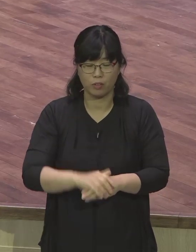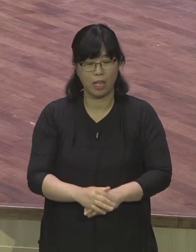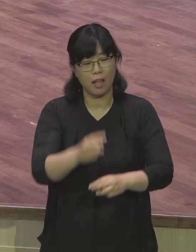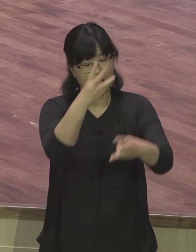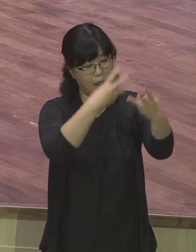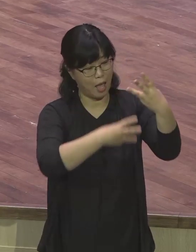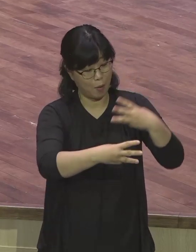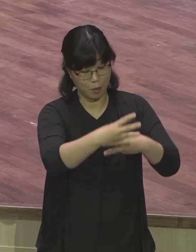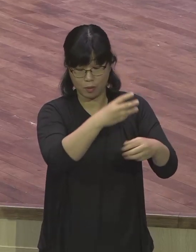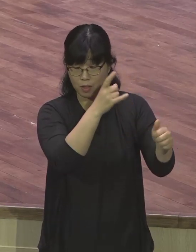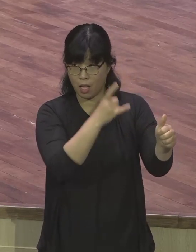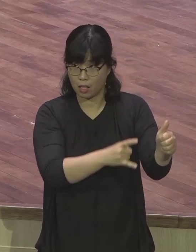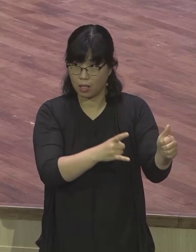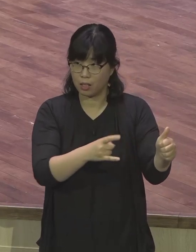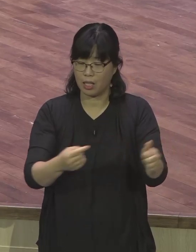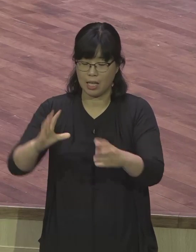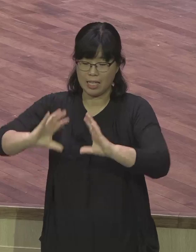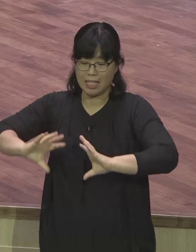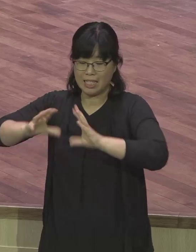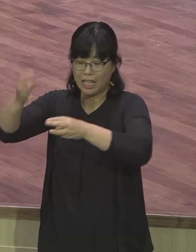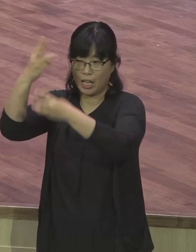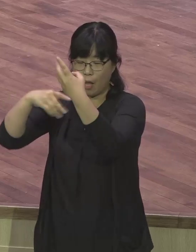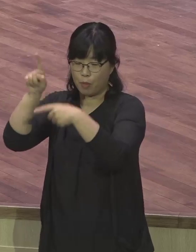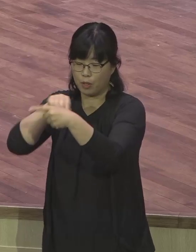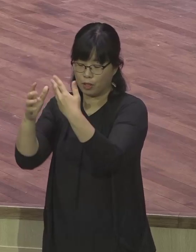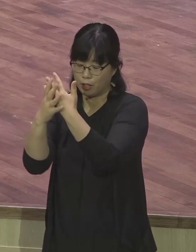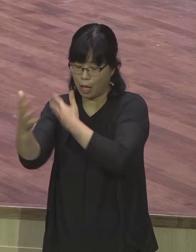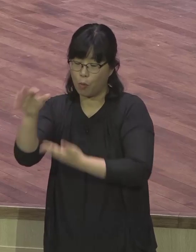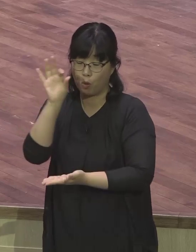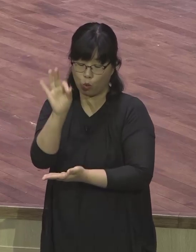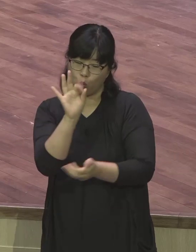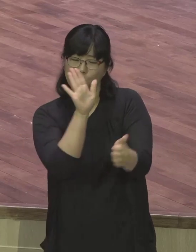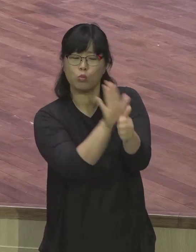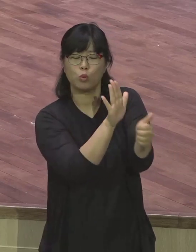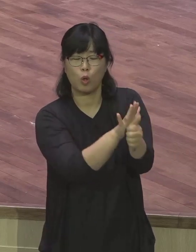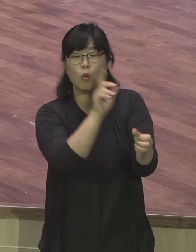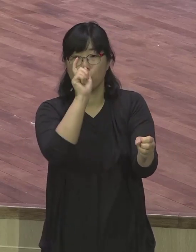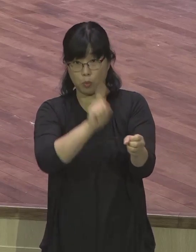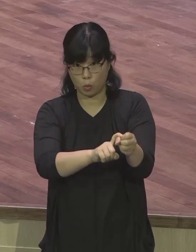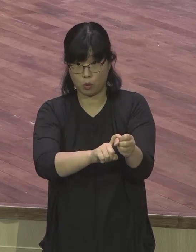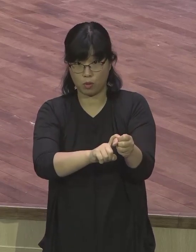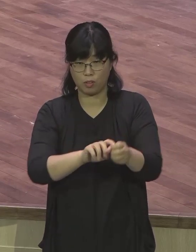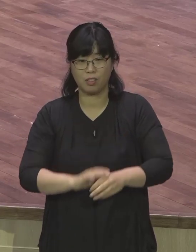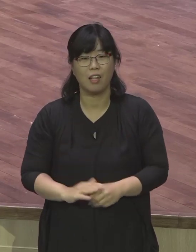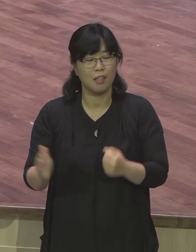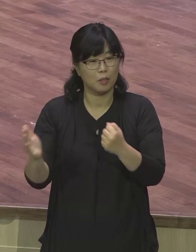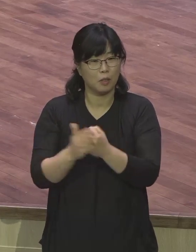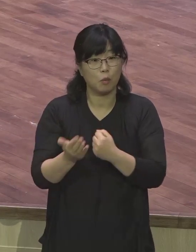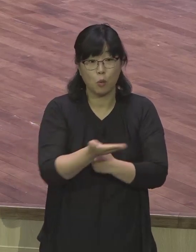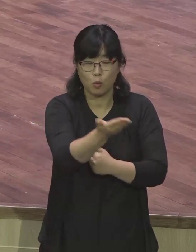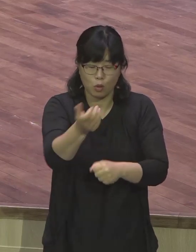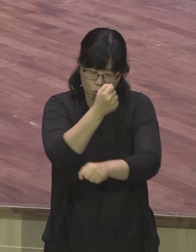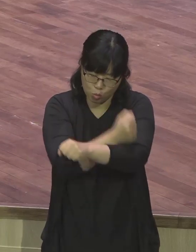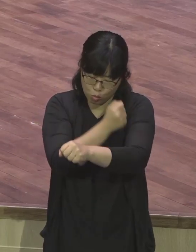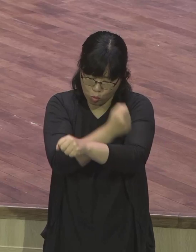주기 위해서 우리 바자회가 시작한 것입니다. 바자회 속에서 수고하신 모든 교육자분들과 또 우리 성도님들과